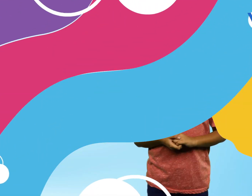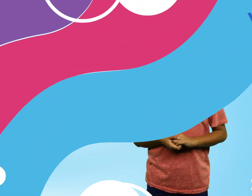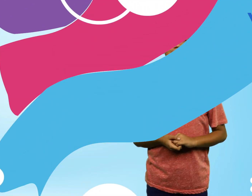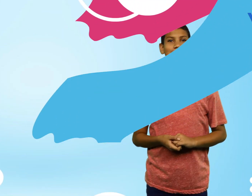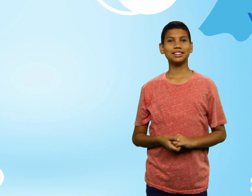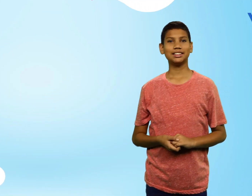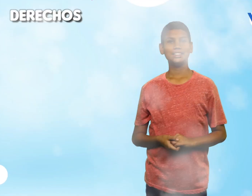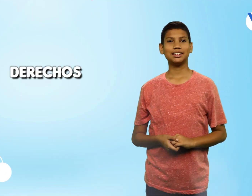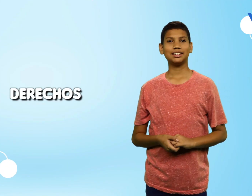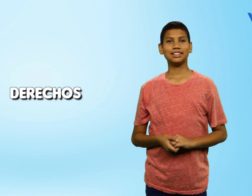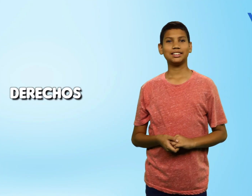Derechos